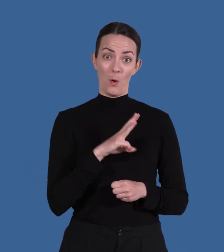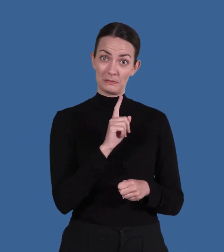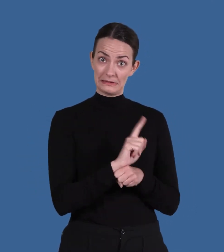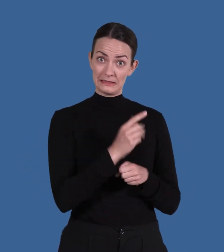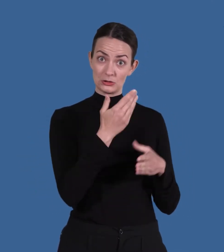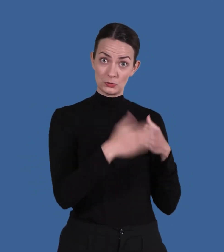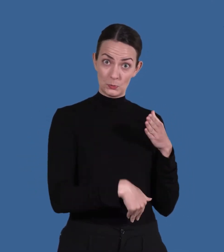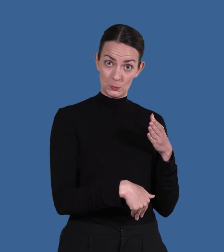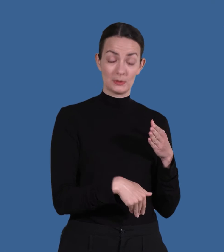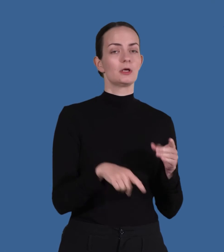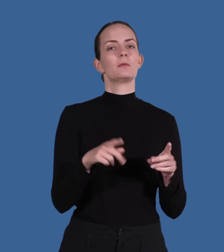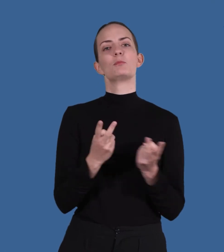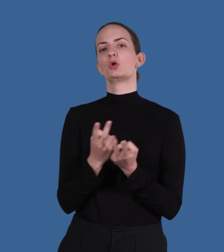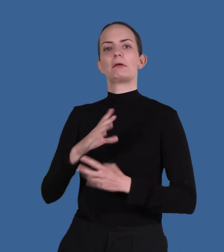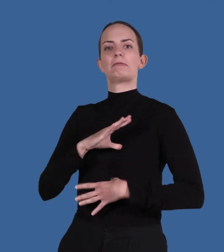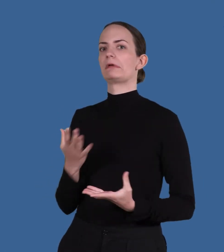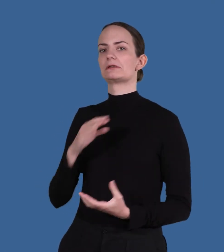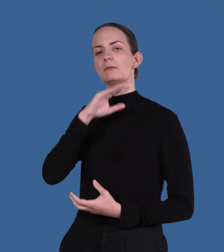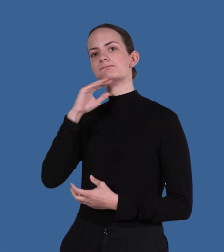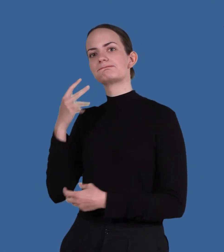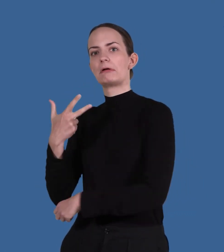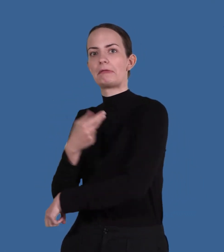Om tiderna är slut så kan du försöka igen om ett par dagar